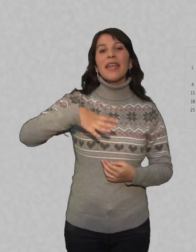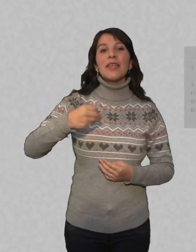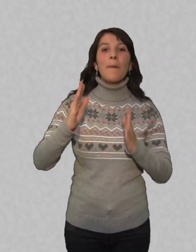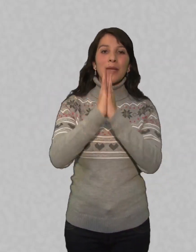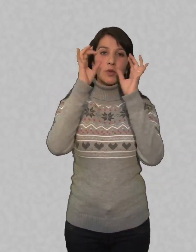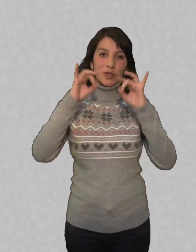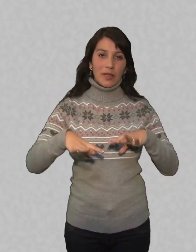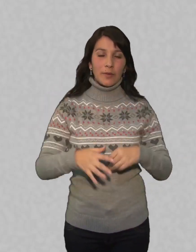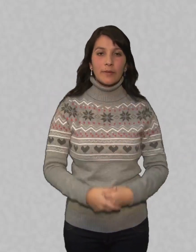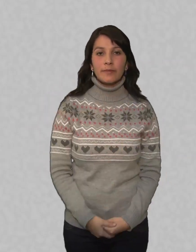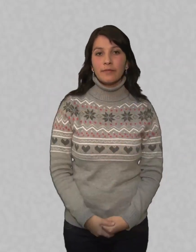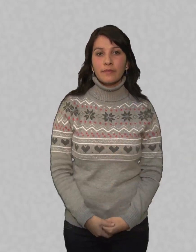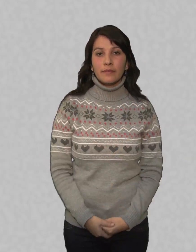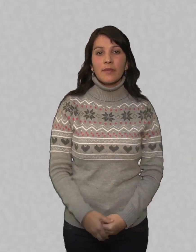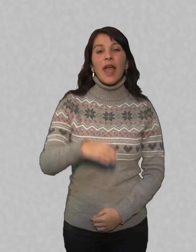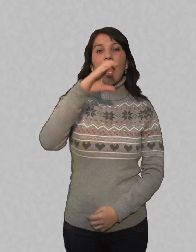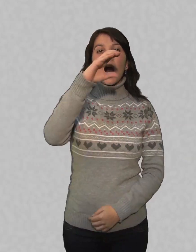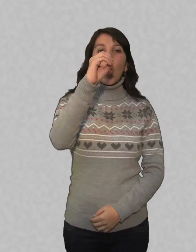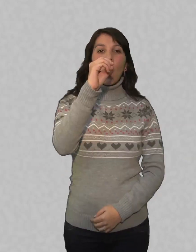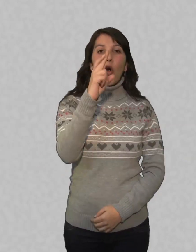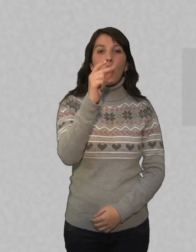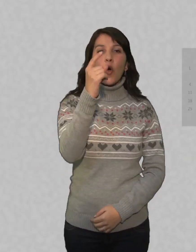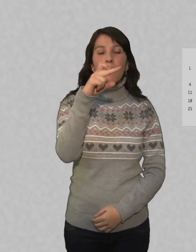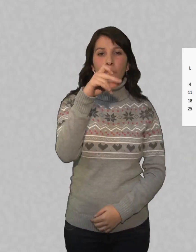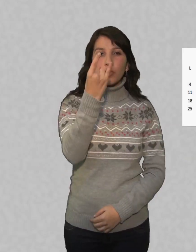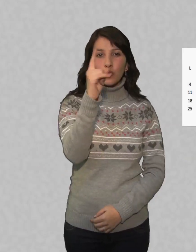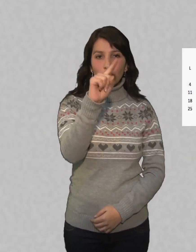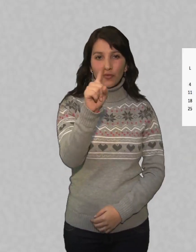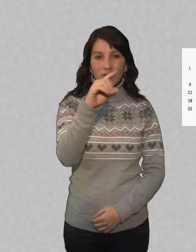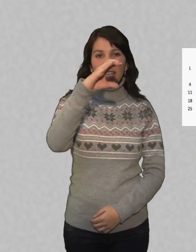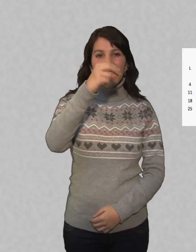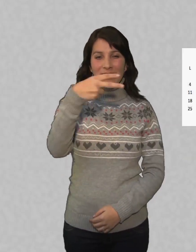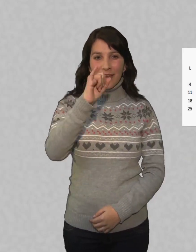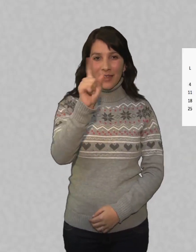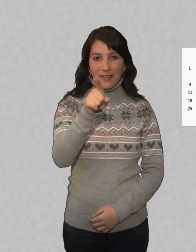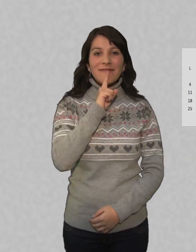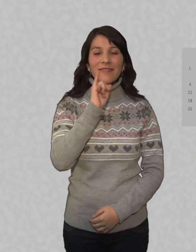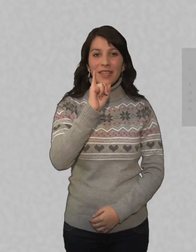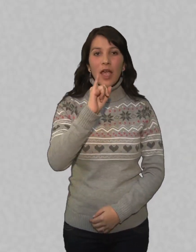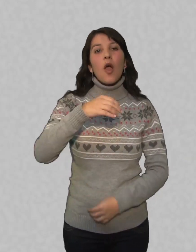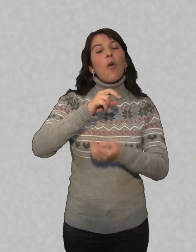y Espíritu Santo Corpus Christi, Cuerpo y Sangre de Cristo